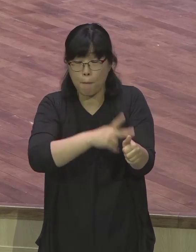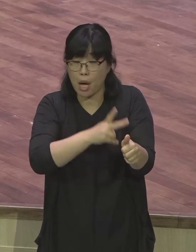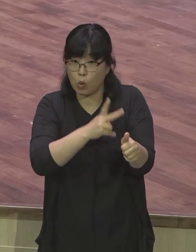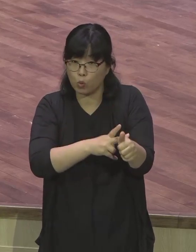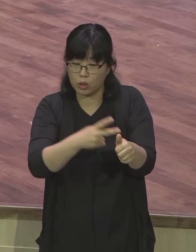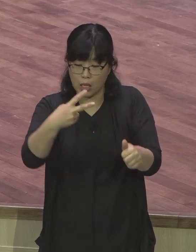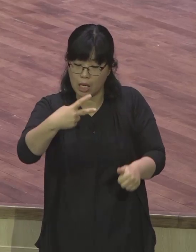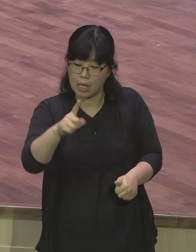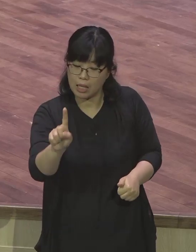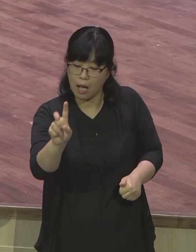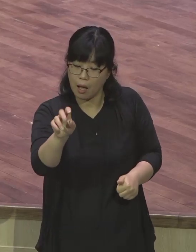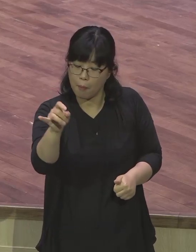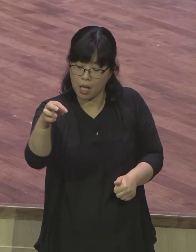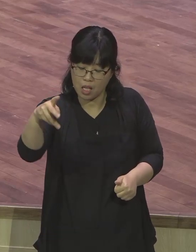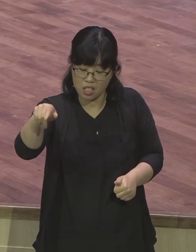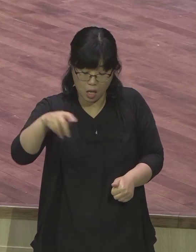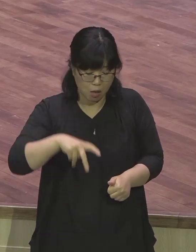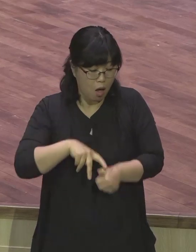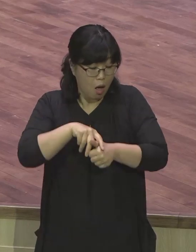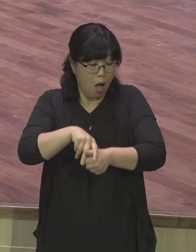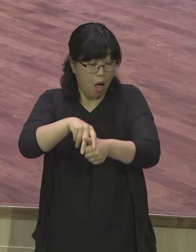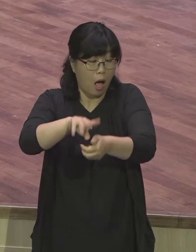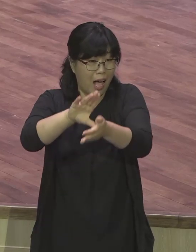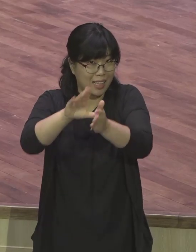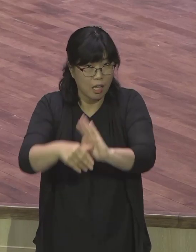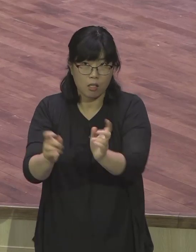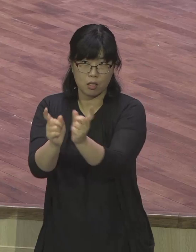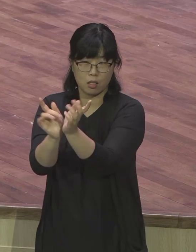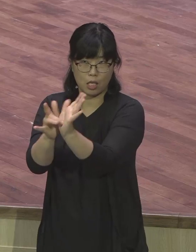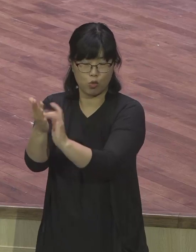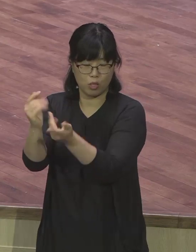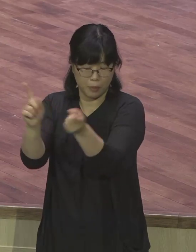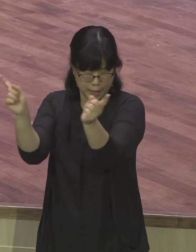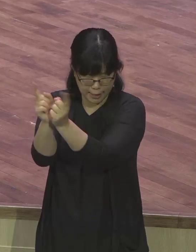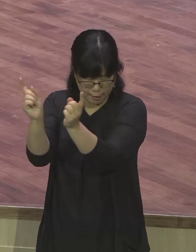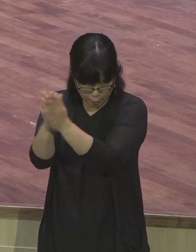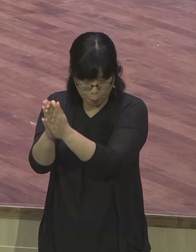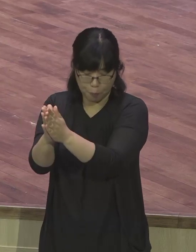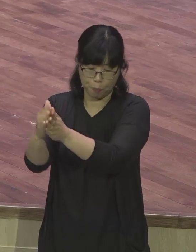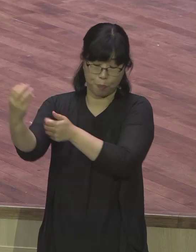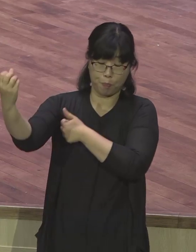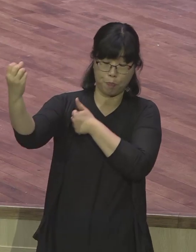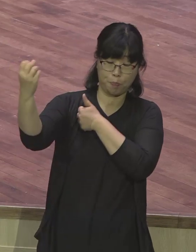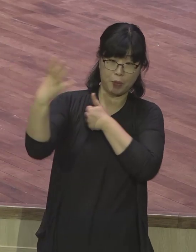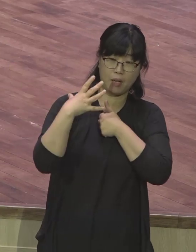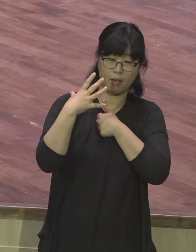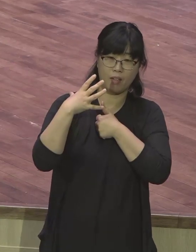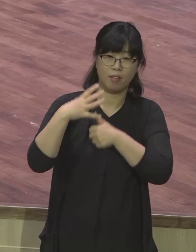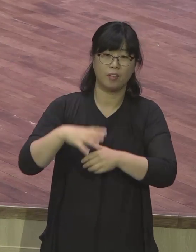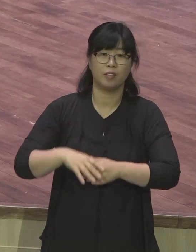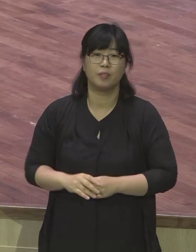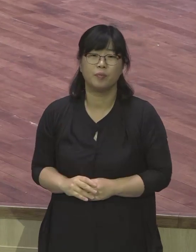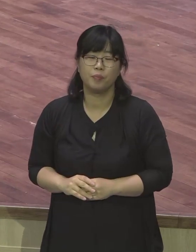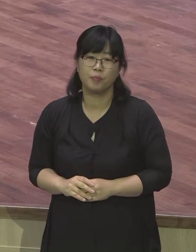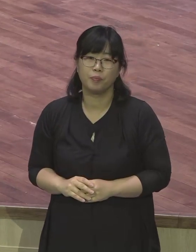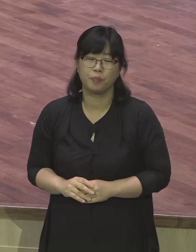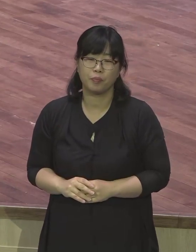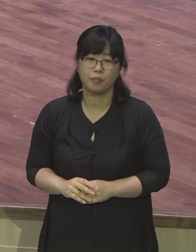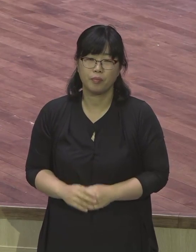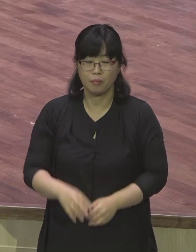전도를 하신 것입니다 그 말씀이 3절에서 5절 말씀에 나와 있습니다 사울이 사울이 길을 가다가